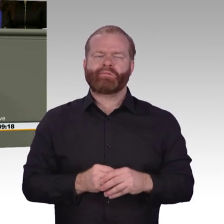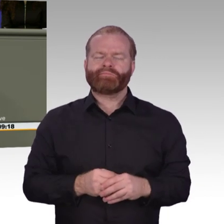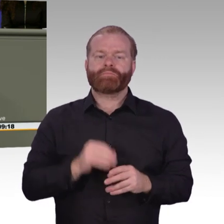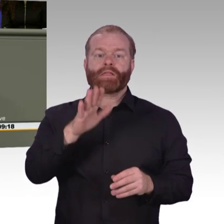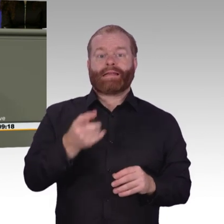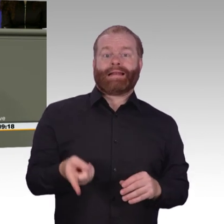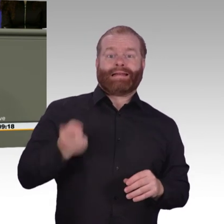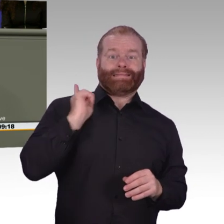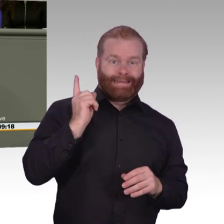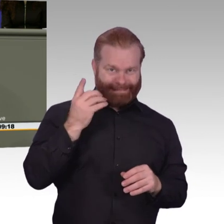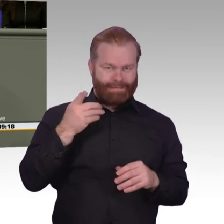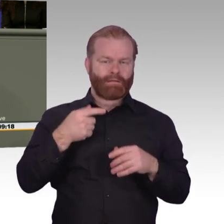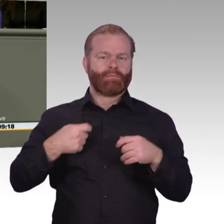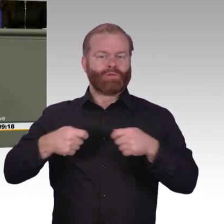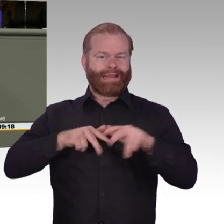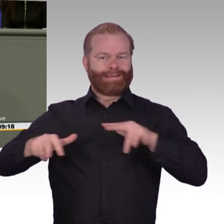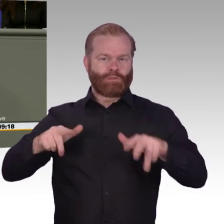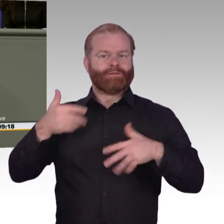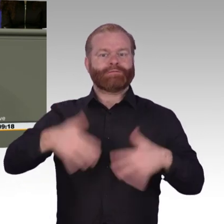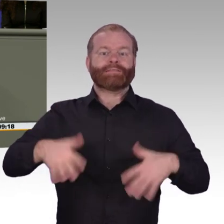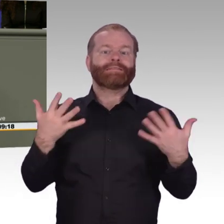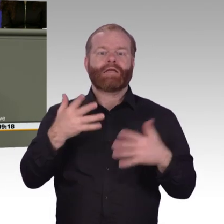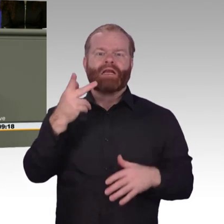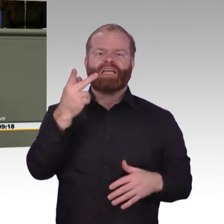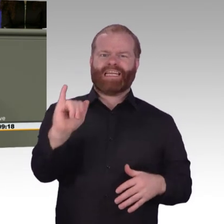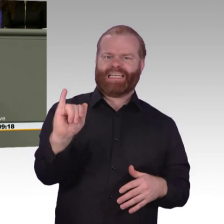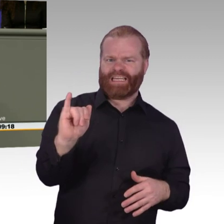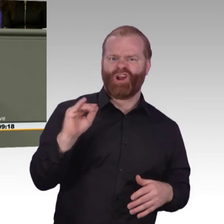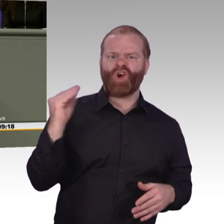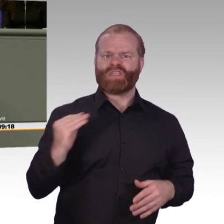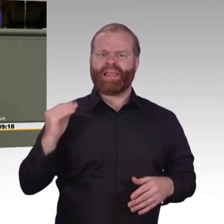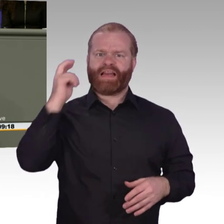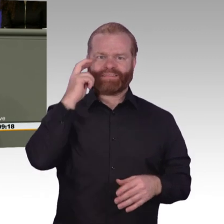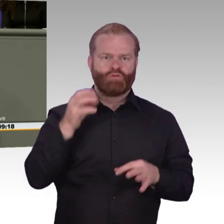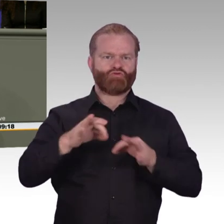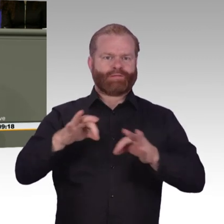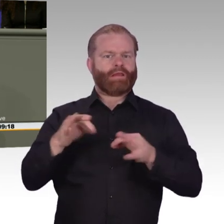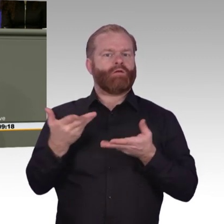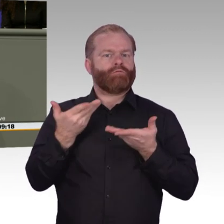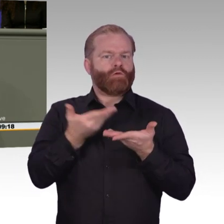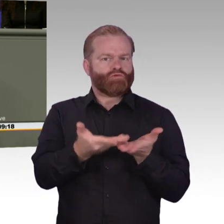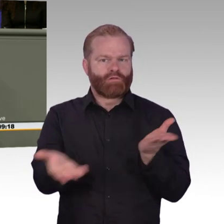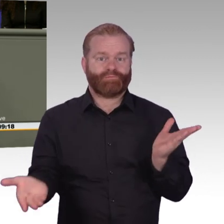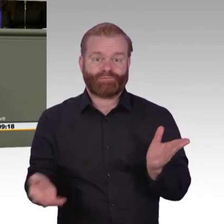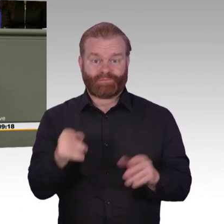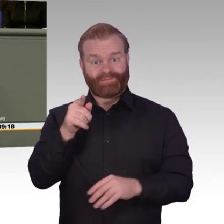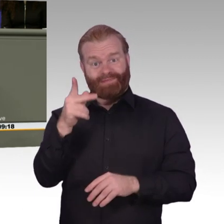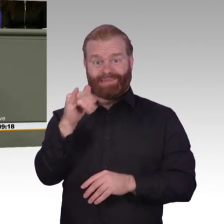auch hier sind wir spät dran. Dafür geben wir das Thema jetzt umso konsequenter an. An der Seite Frankreichs haben wir hier die Chancen, uns gut